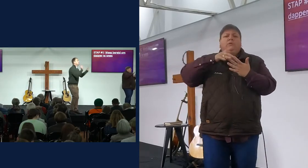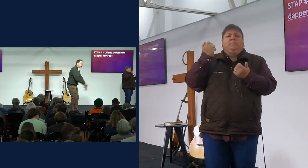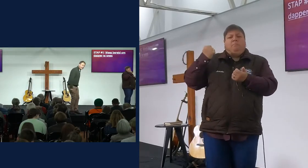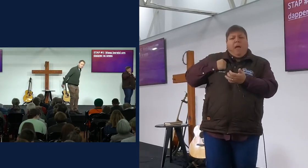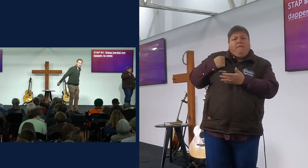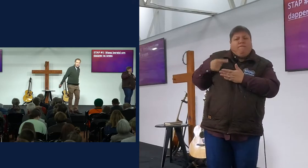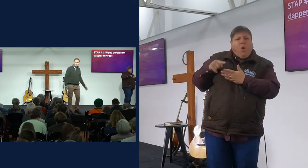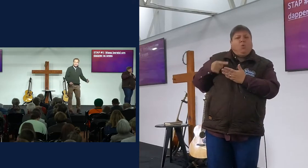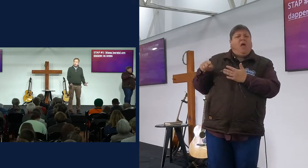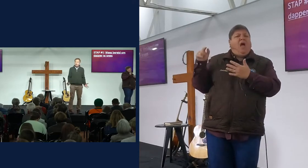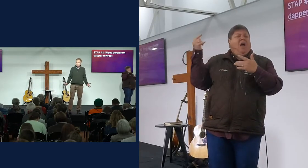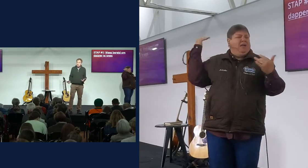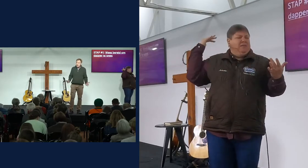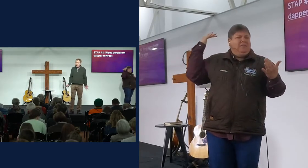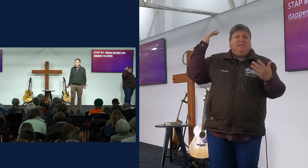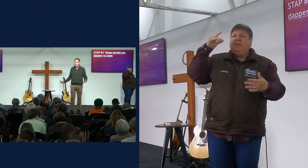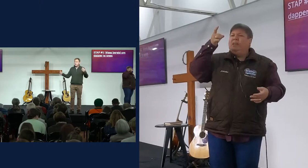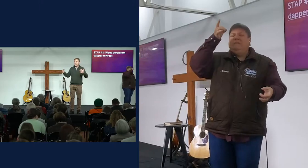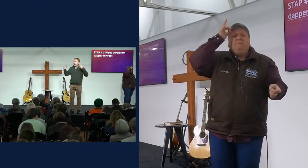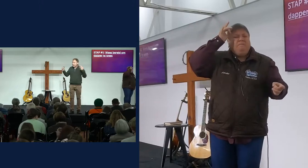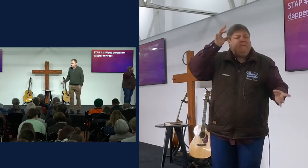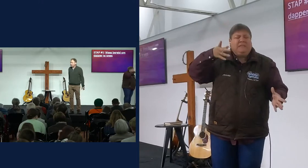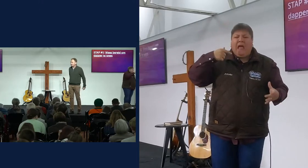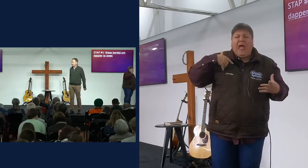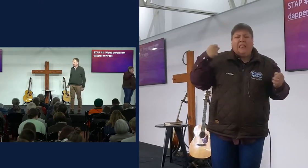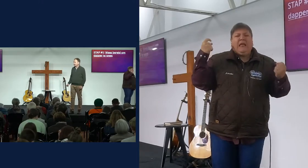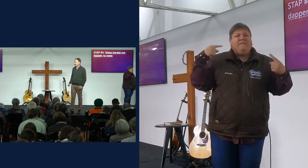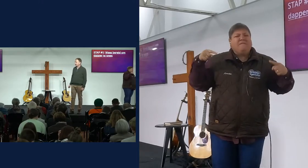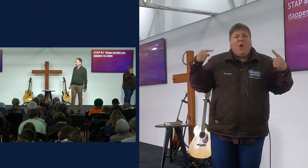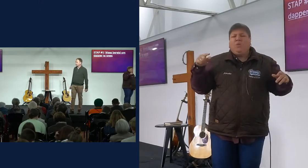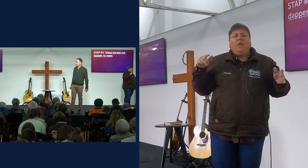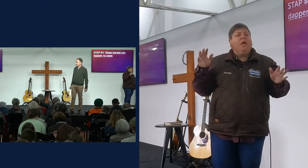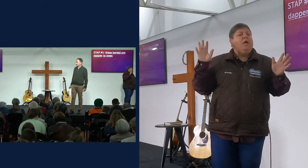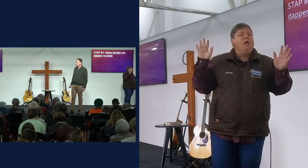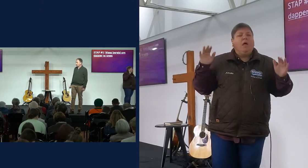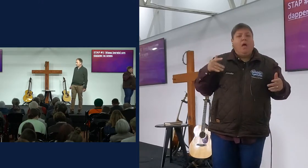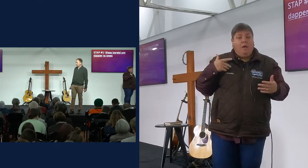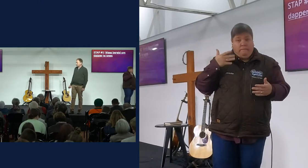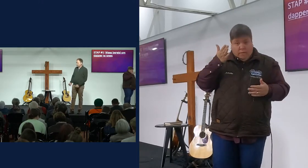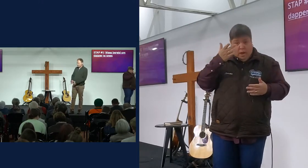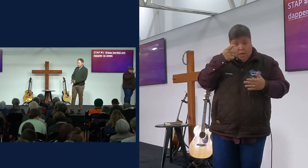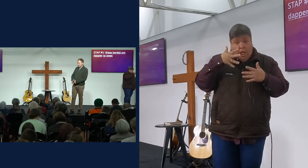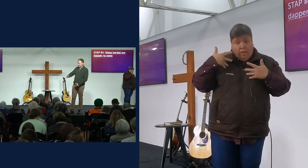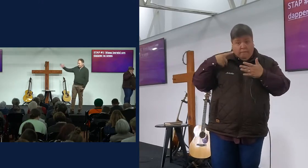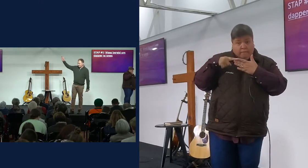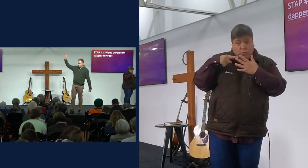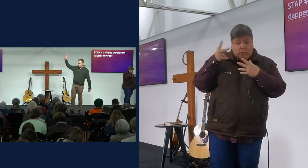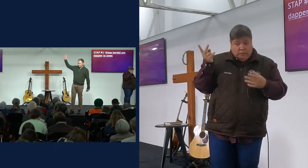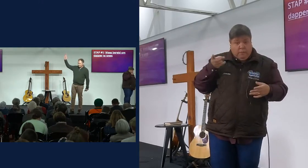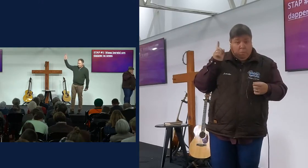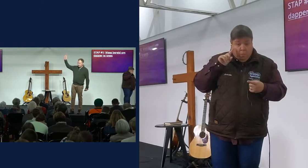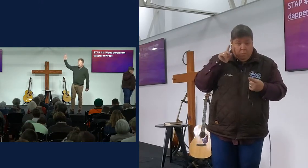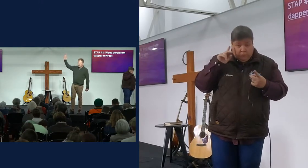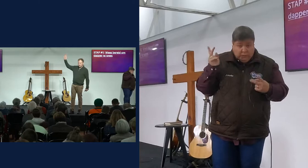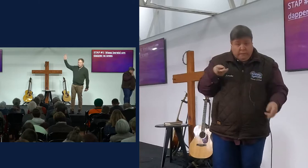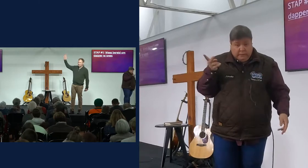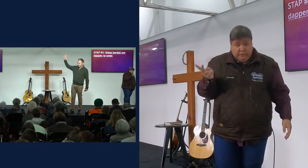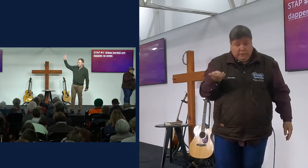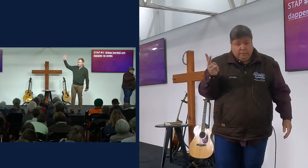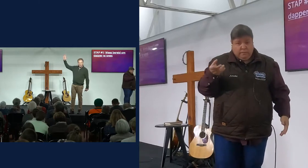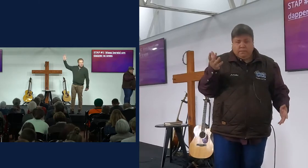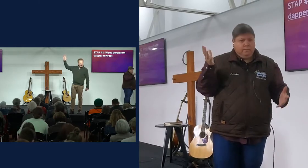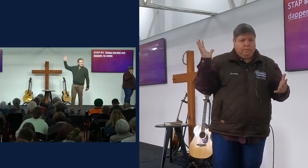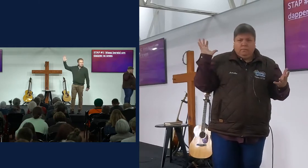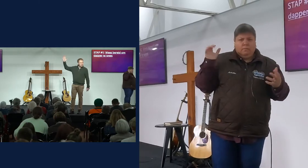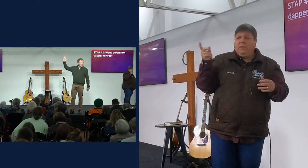is het foute wat jy gemaakt het nie sê Johan, jy verstaan nie wat ek aangevang het nie as al paar mense wat sê oor Johan, ek het een paar foute gemaakt in my